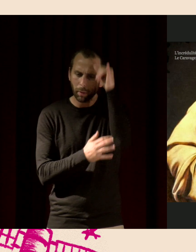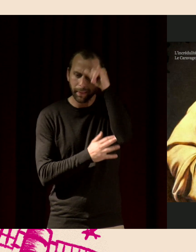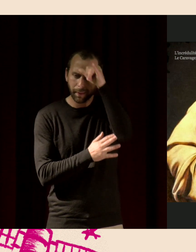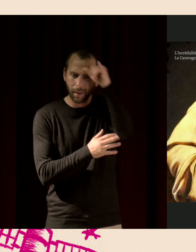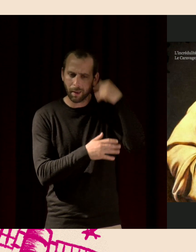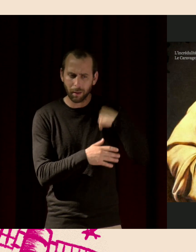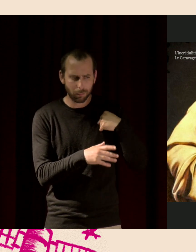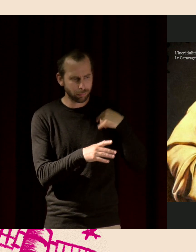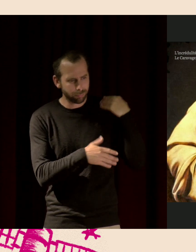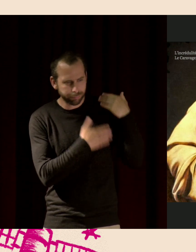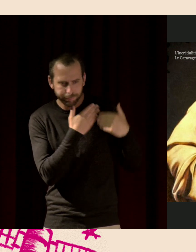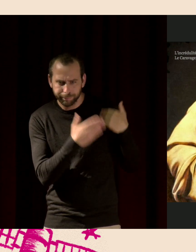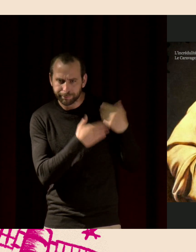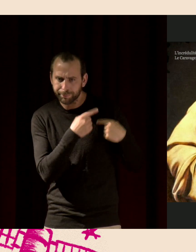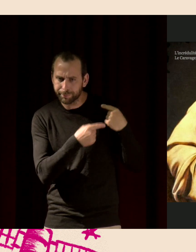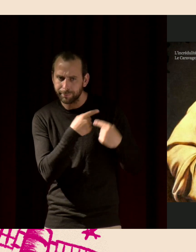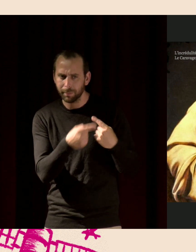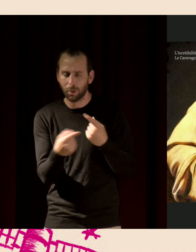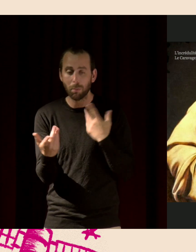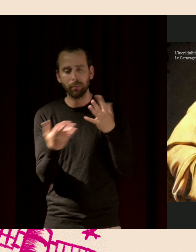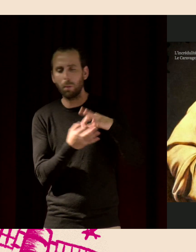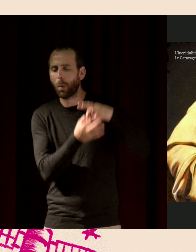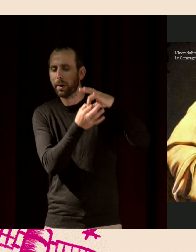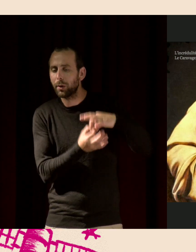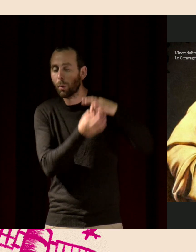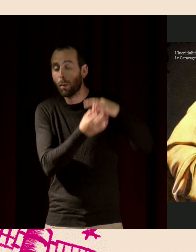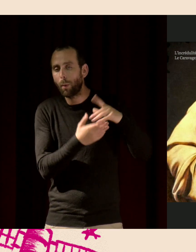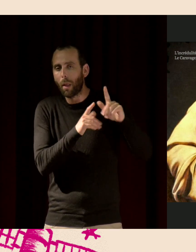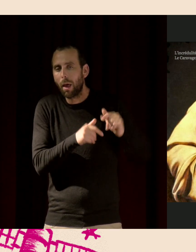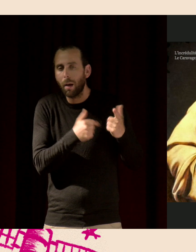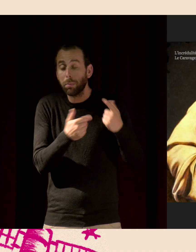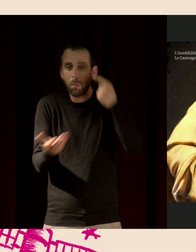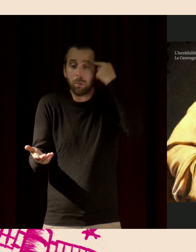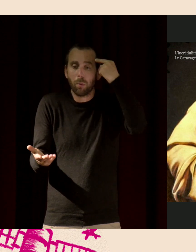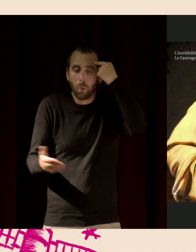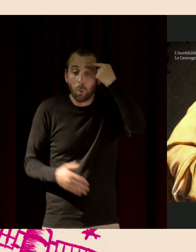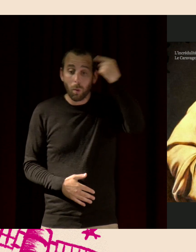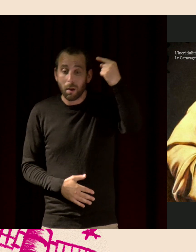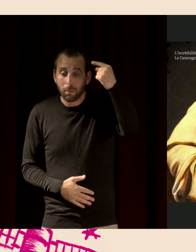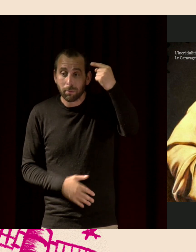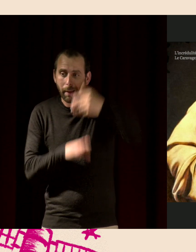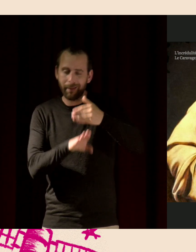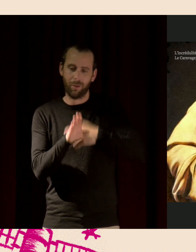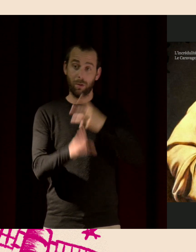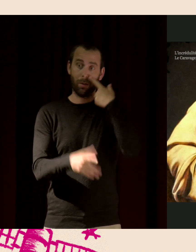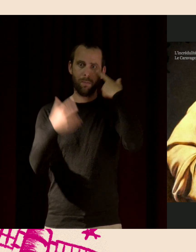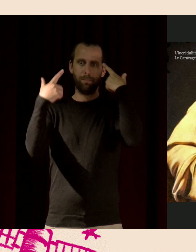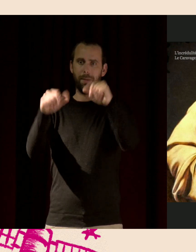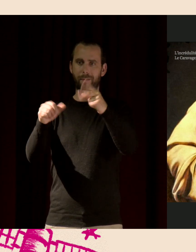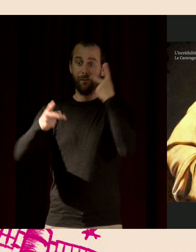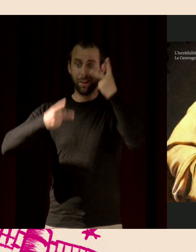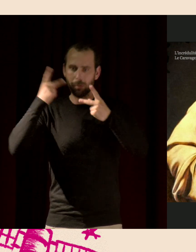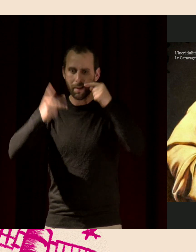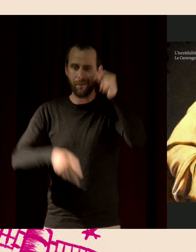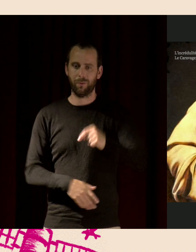où, alors, tu as un côté spirituel, religieux, où pour croire, il faut voir. Alors moi, évidemment, je ne m'intéresse pas à la religion, je suis